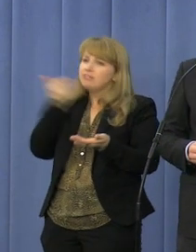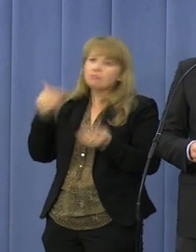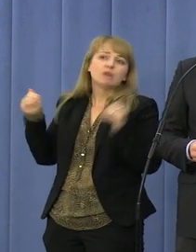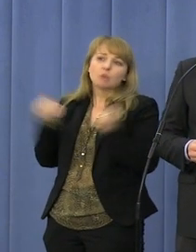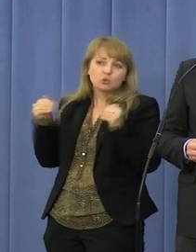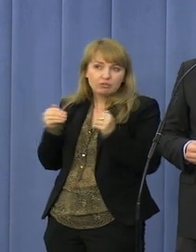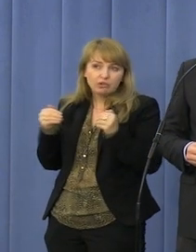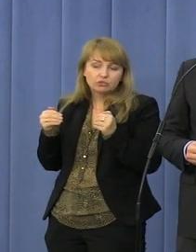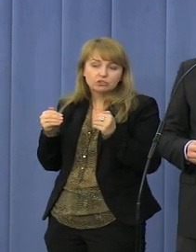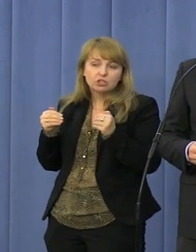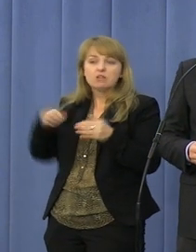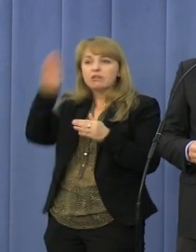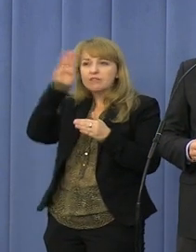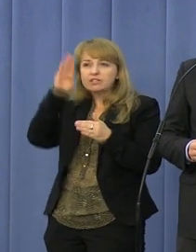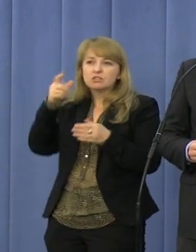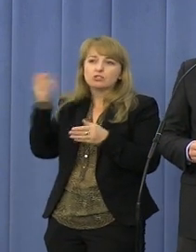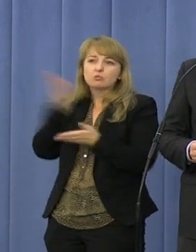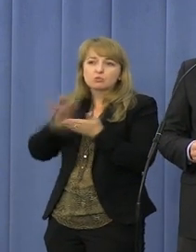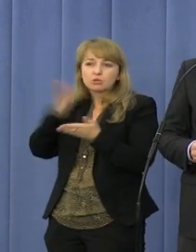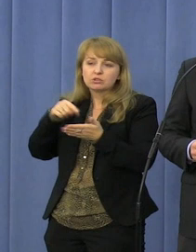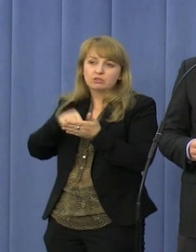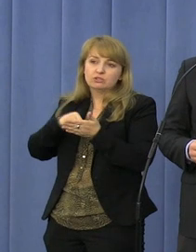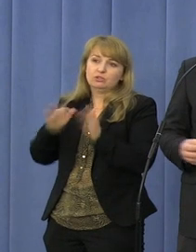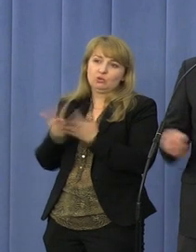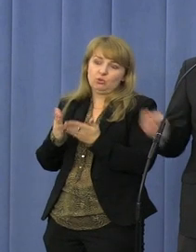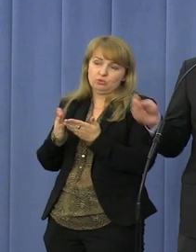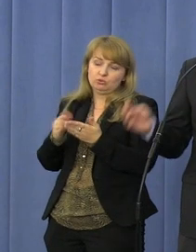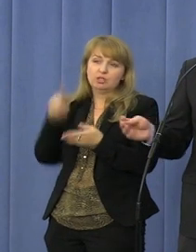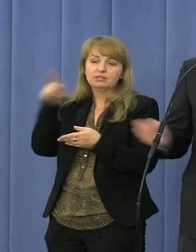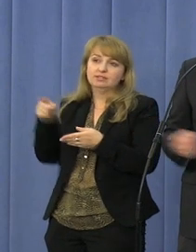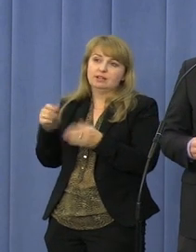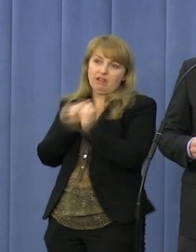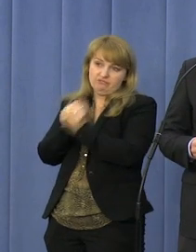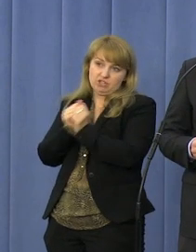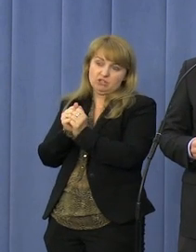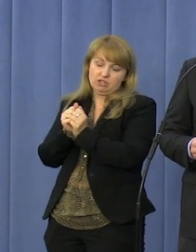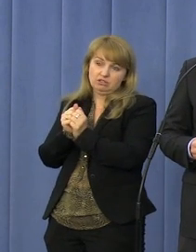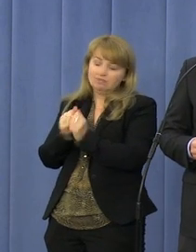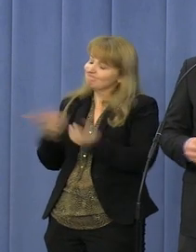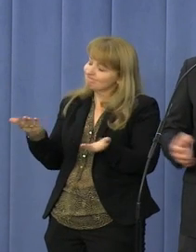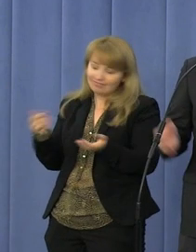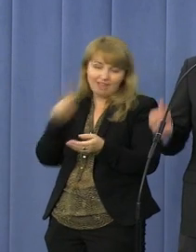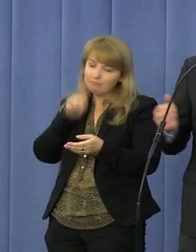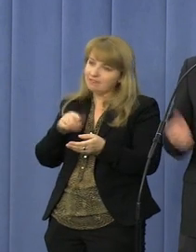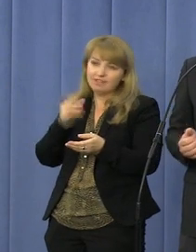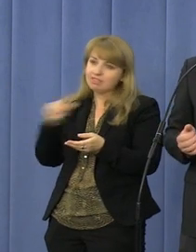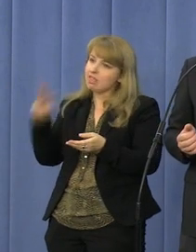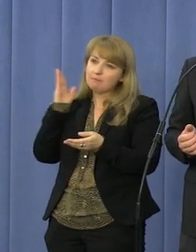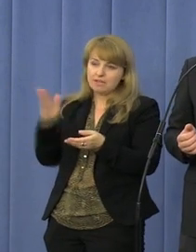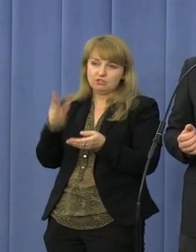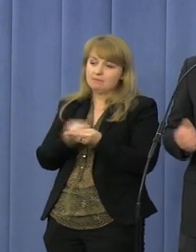możliwości fizycznie przygotować tego podręcznika na wrzesień tego roku, ponieważ żeby